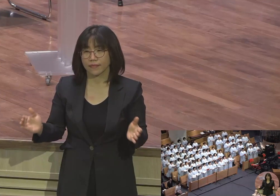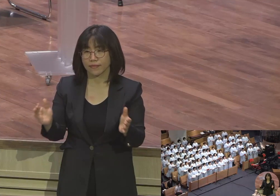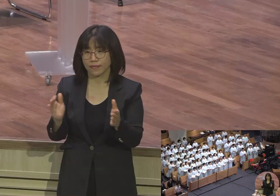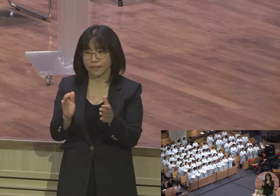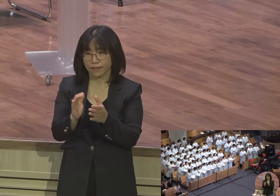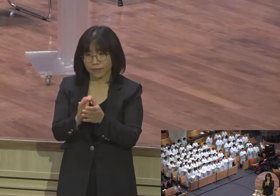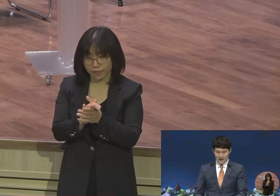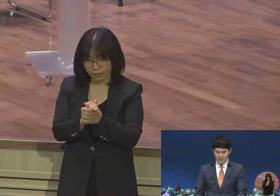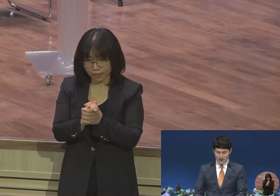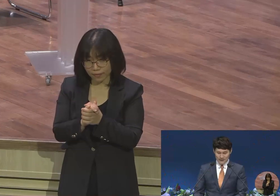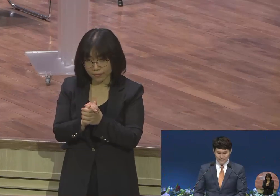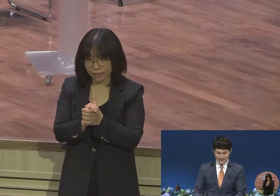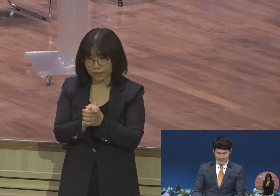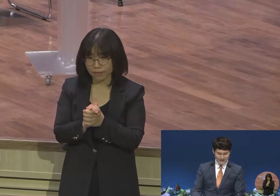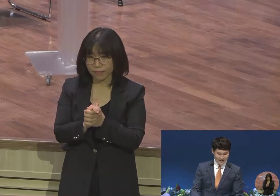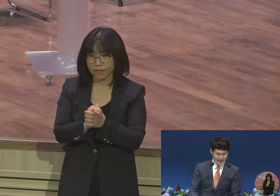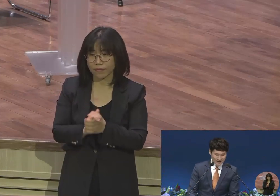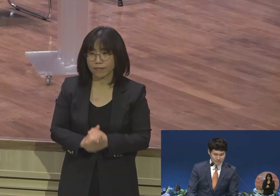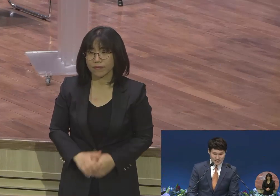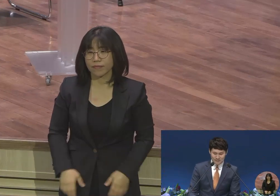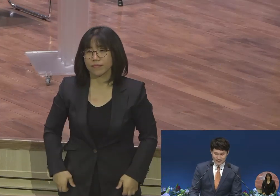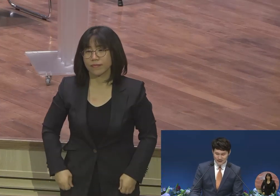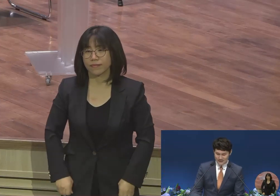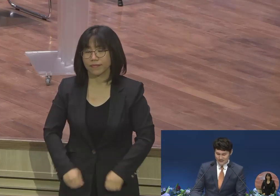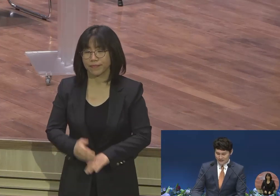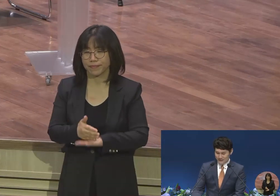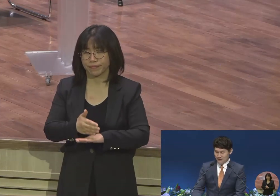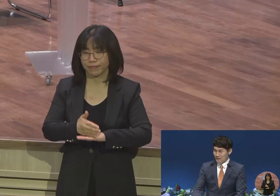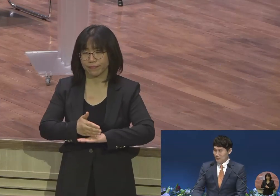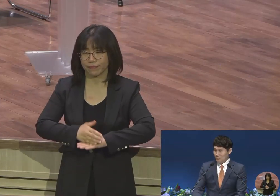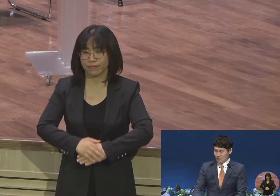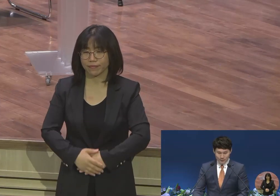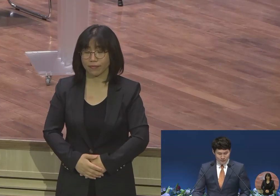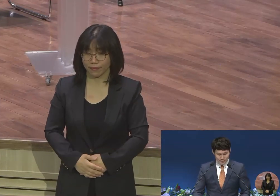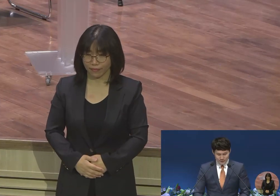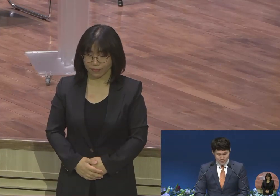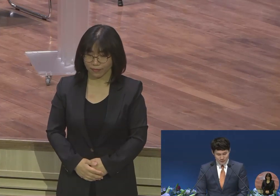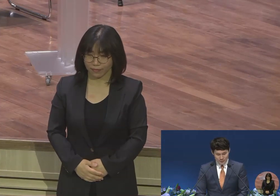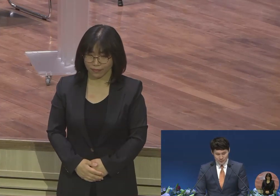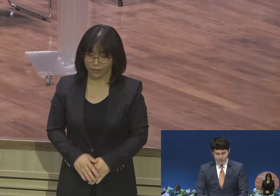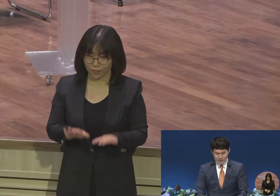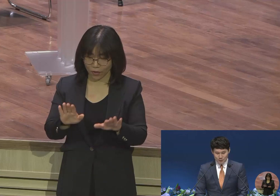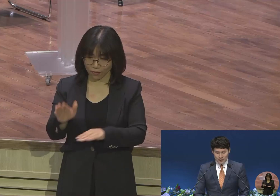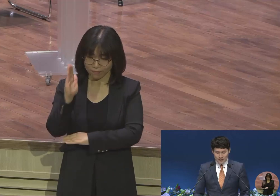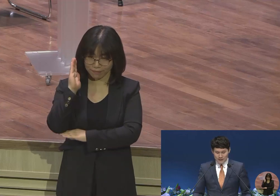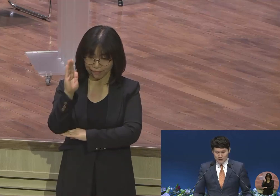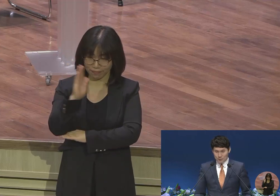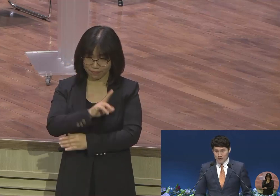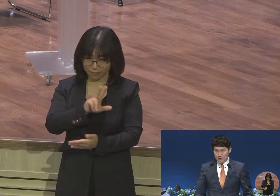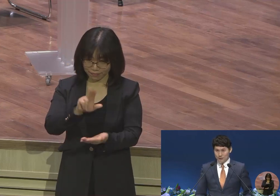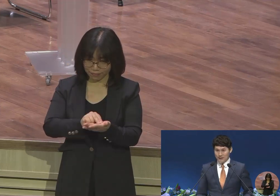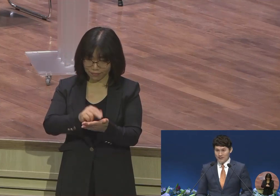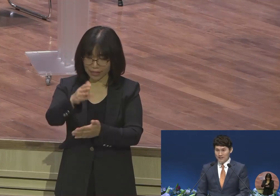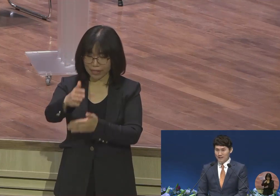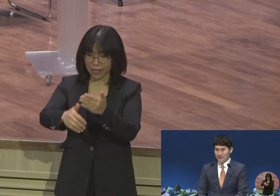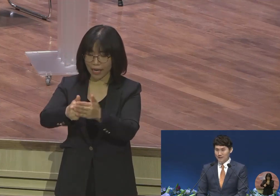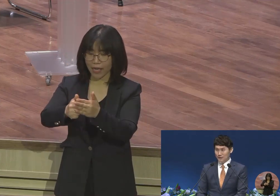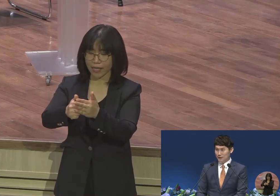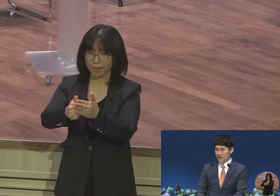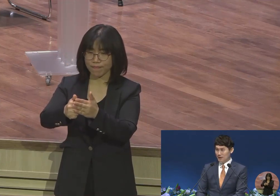아멘 감사합니다 오늘 설교 제목이 하나님께 소망을 두라인데 저 찬양